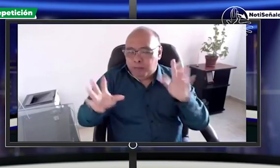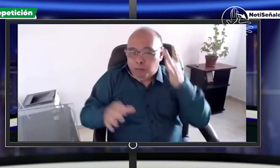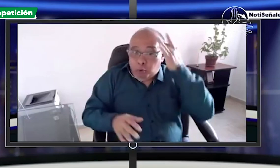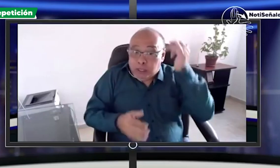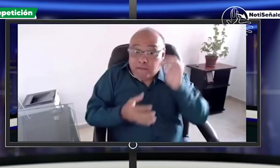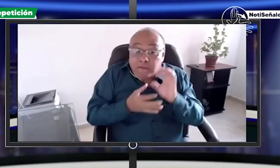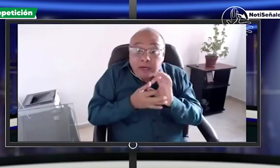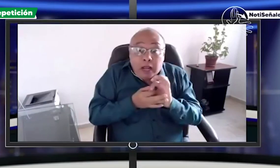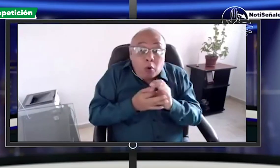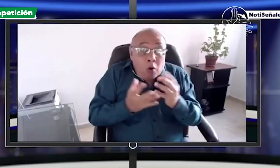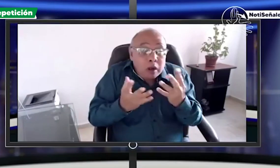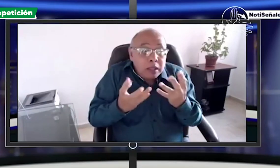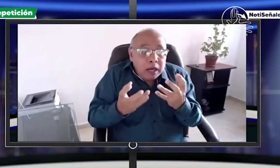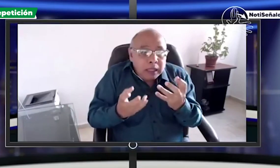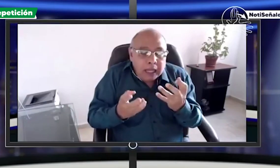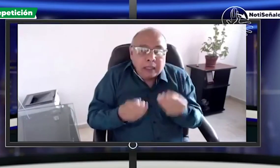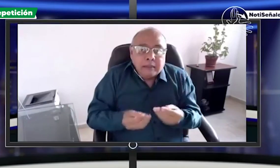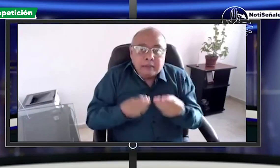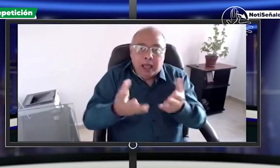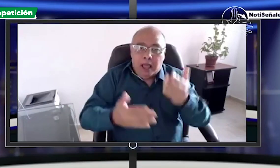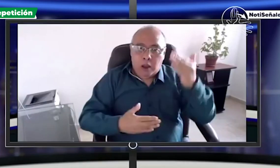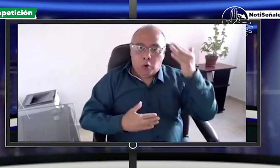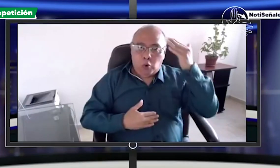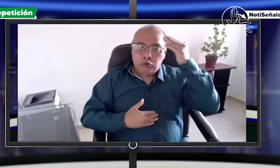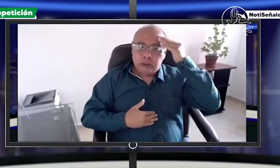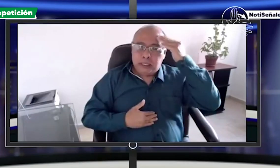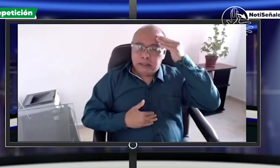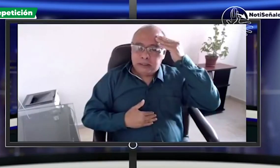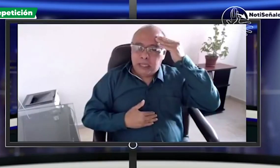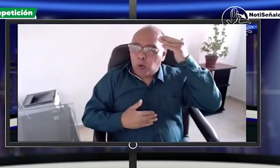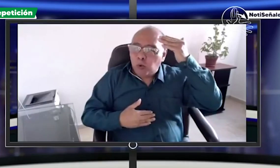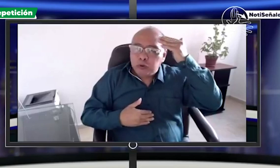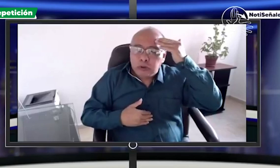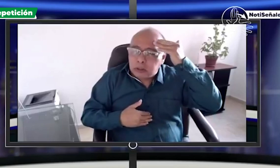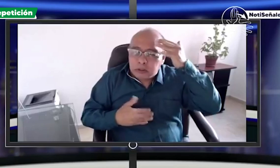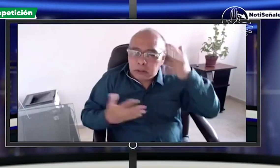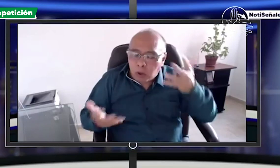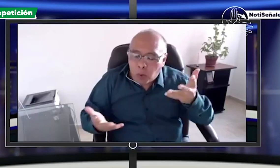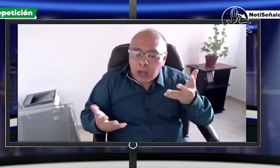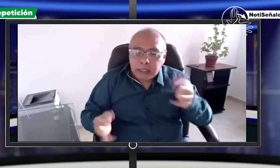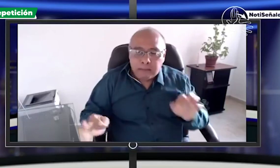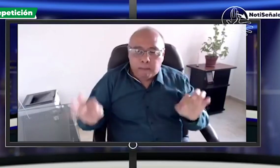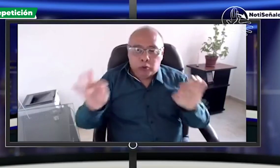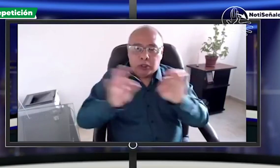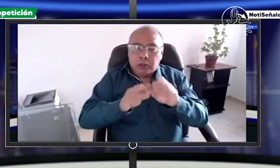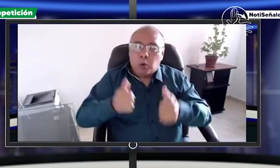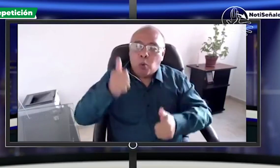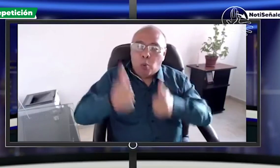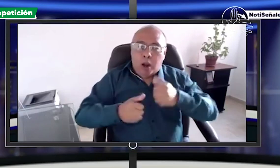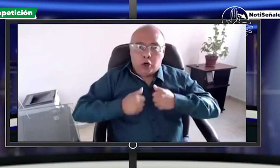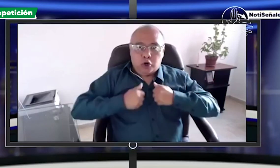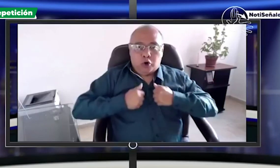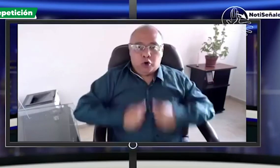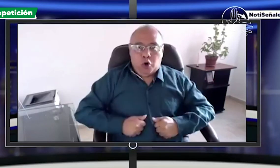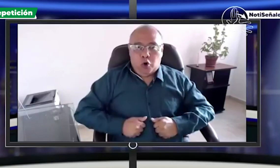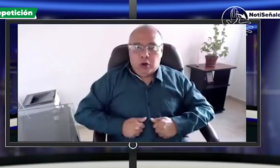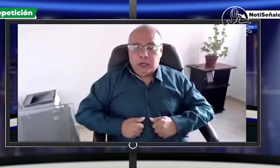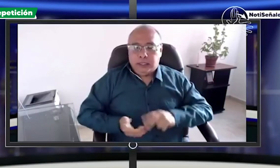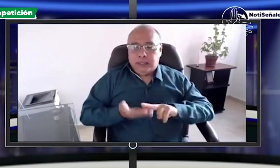estableceremos ese diálogo para aclarar la situación ferasco quiere generar conciencia a este respecto lo